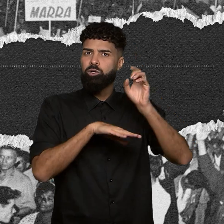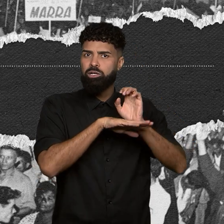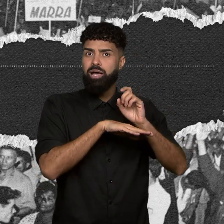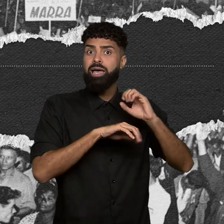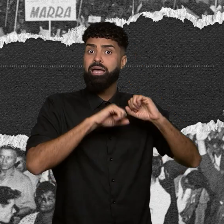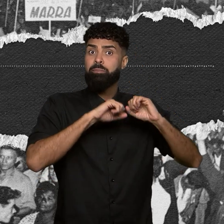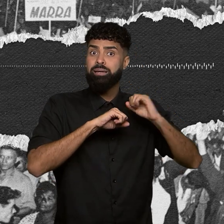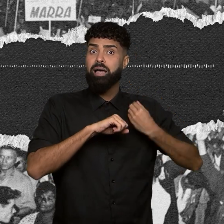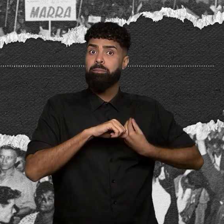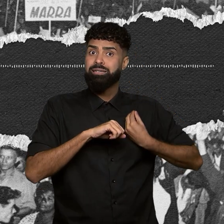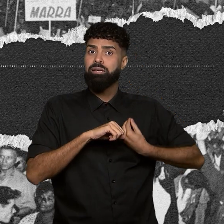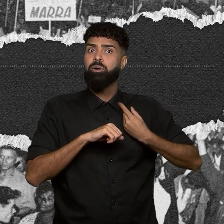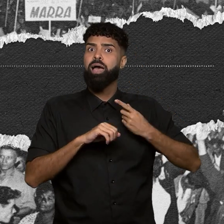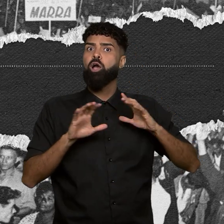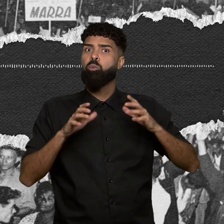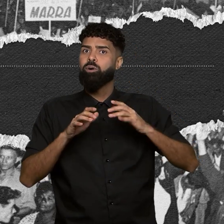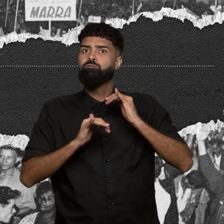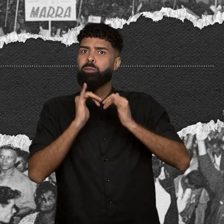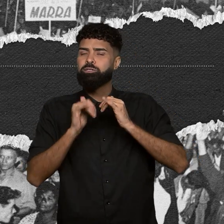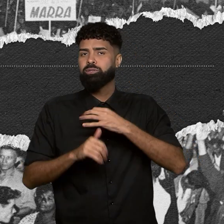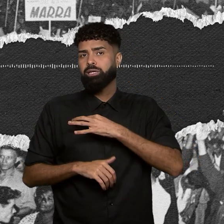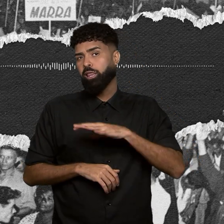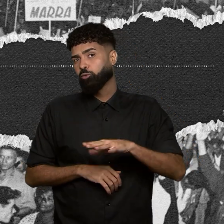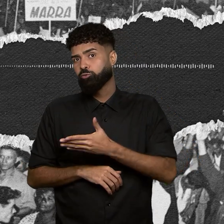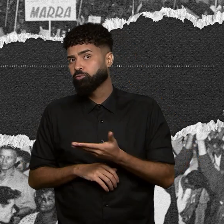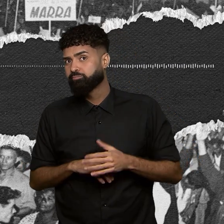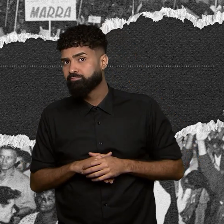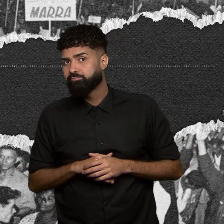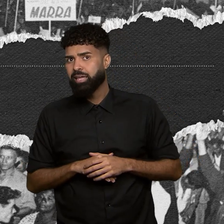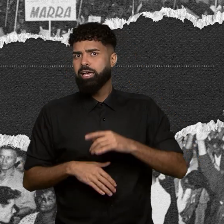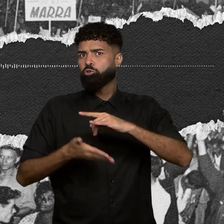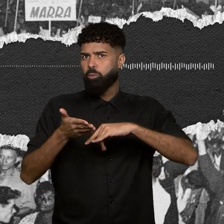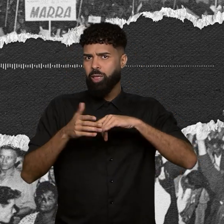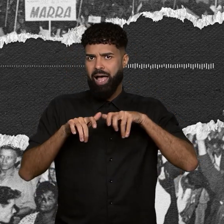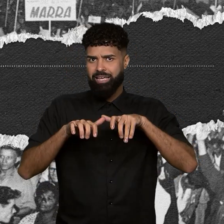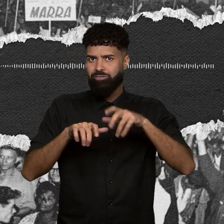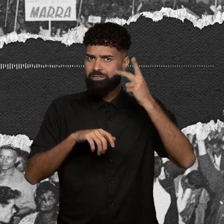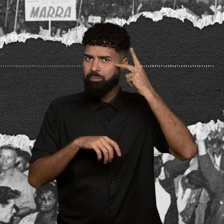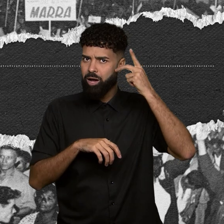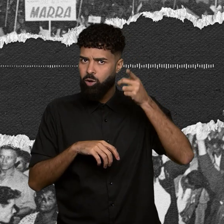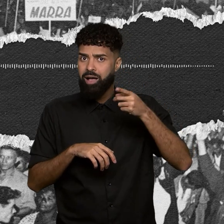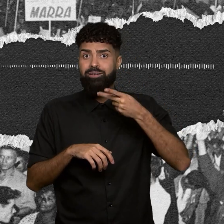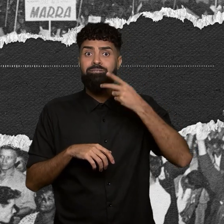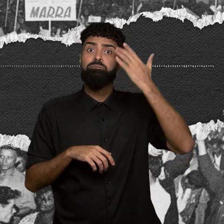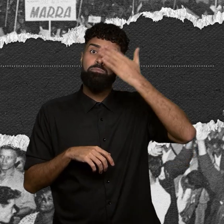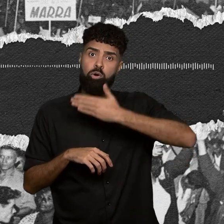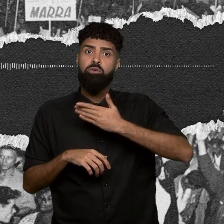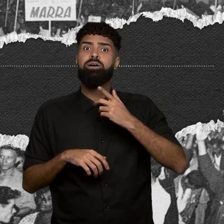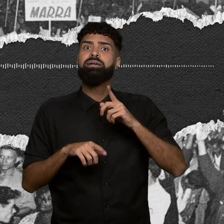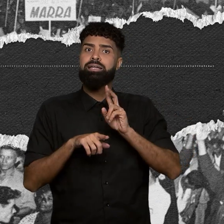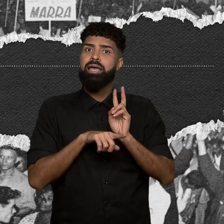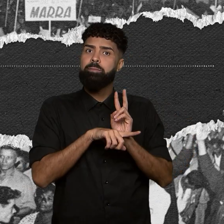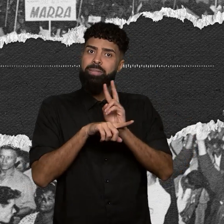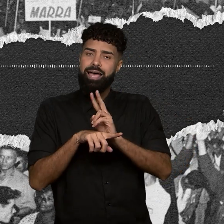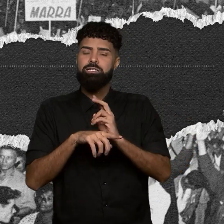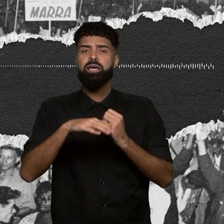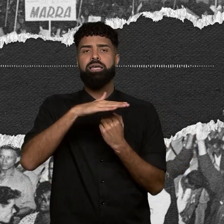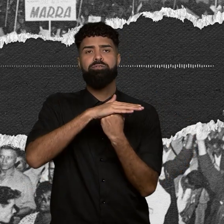de informações em Santos. Tem documentos no arquivo de São Paulo que atestam o empréstimo da infraestrutura da empresa para